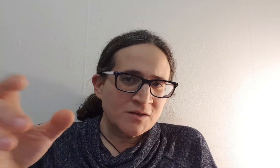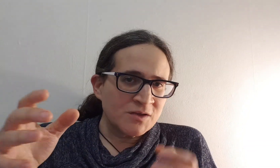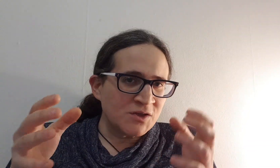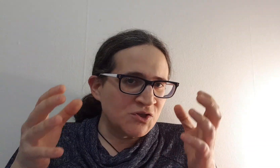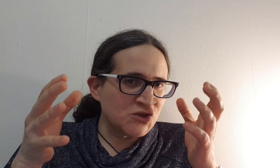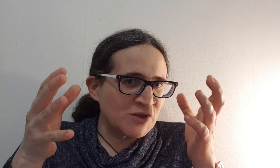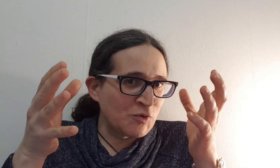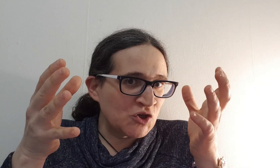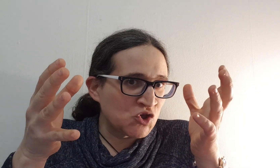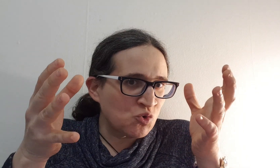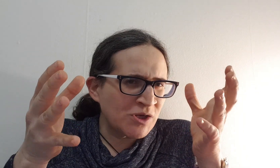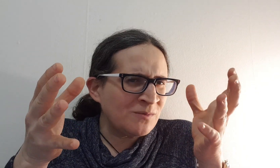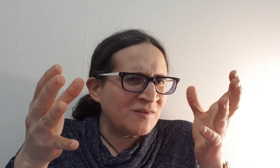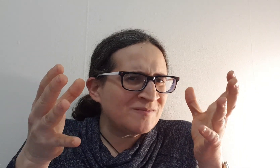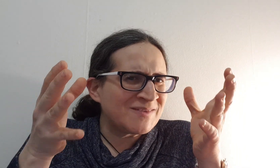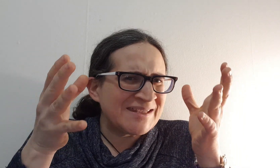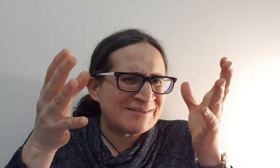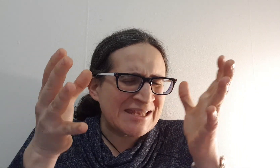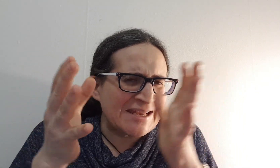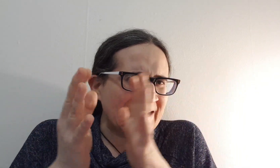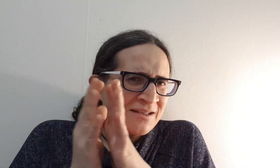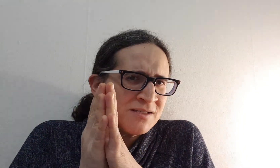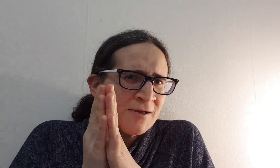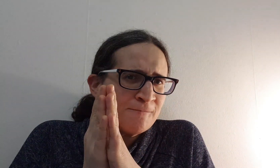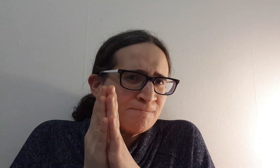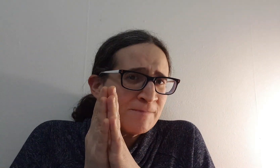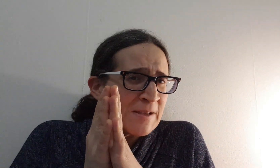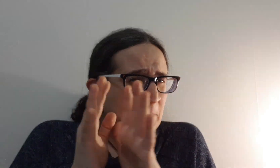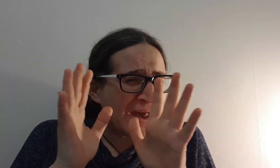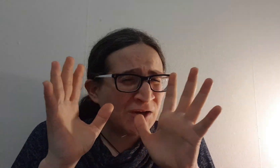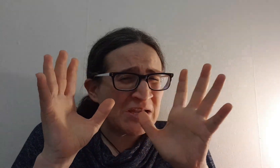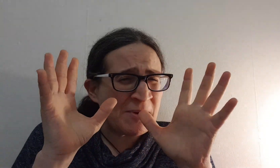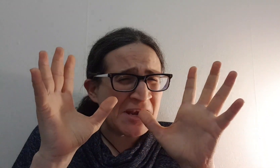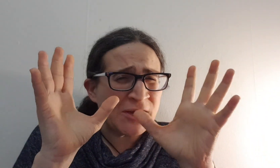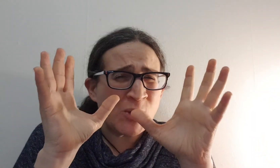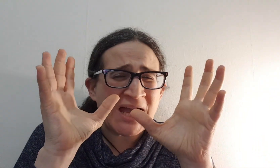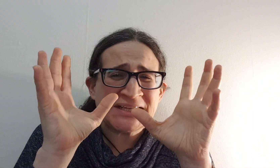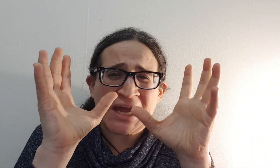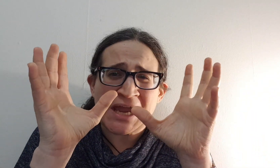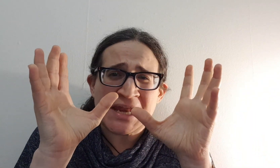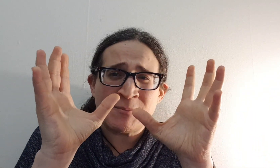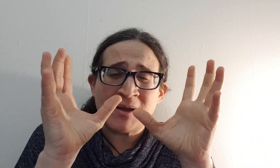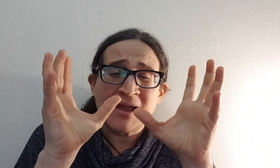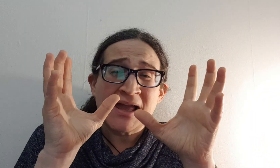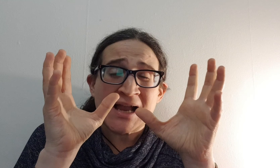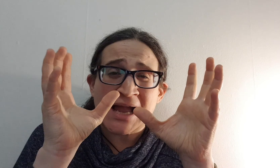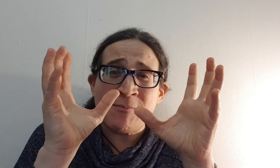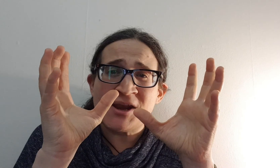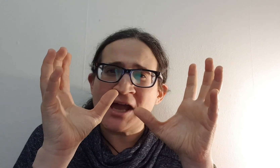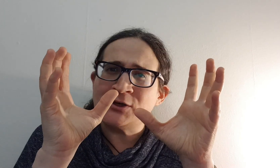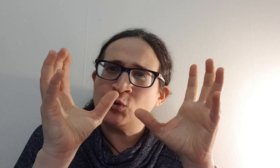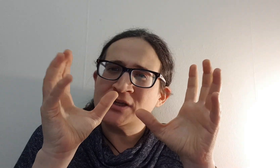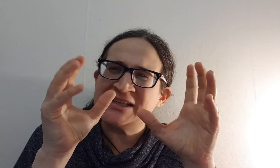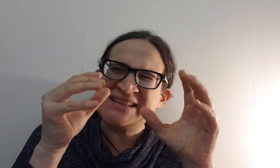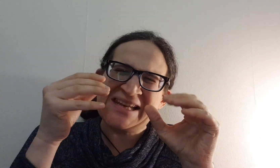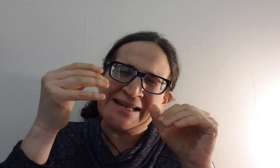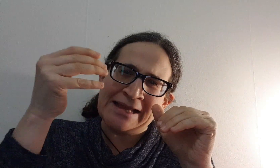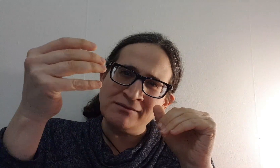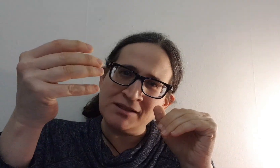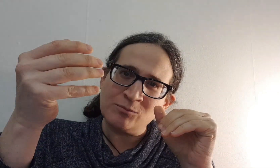כישורים ואינטליגנציה אם אנחנו רק נראה להם כמה אנחנו אינטליגנטים